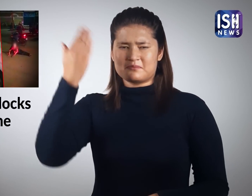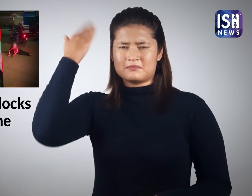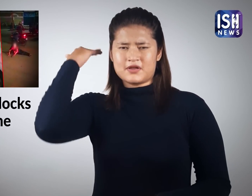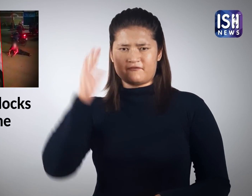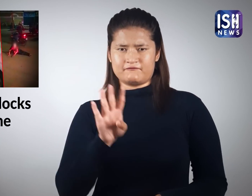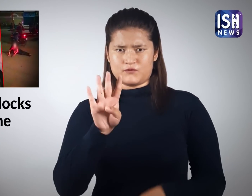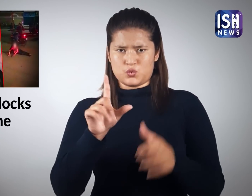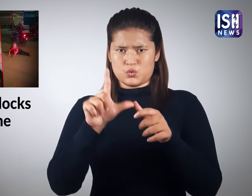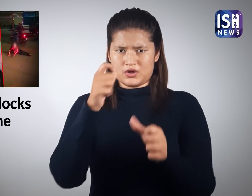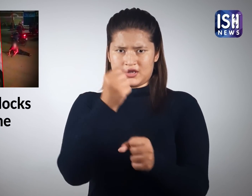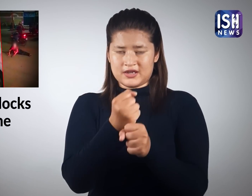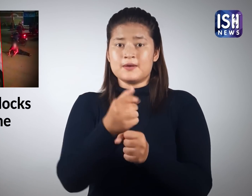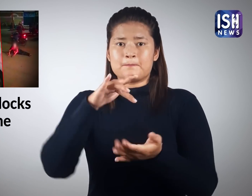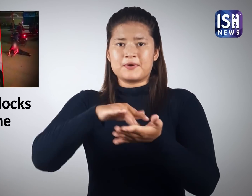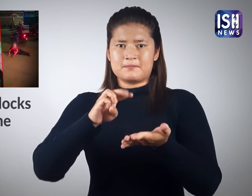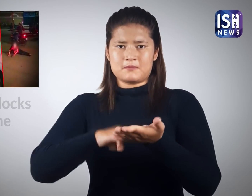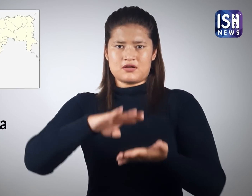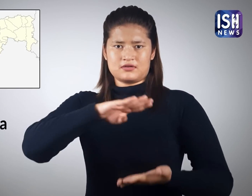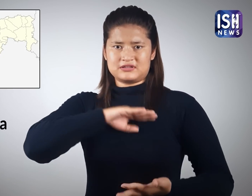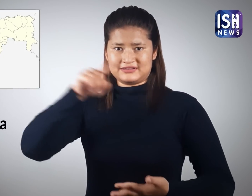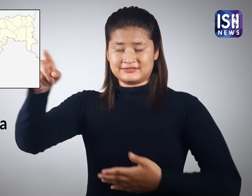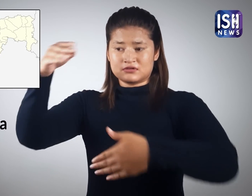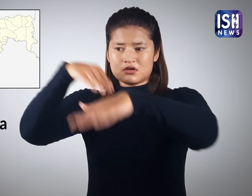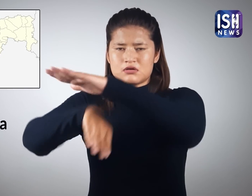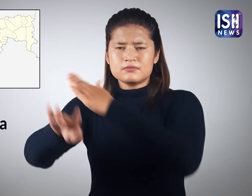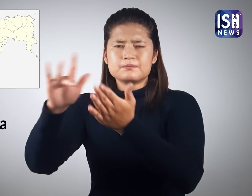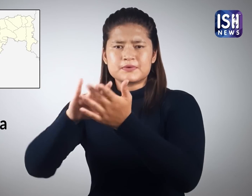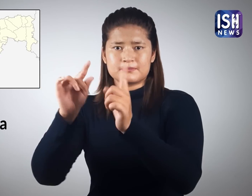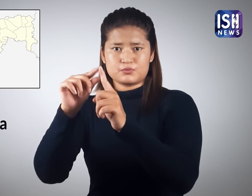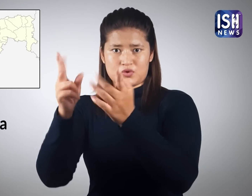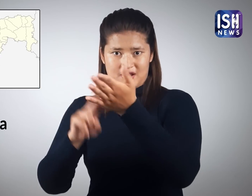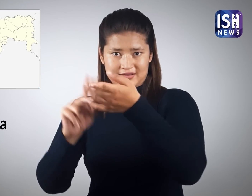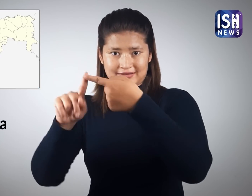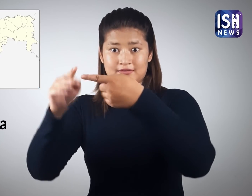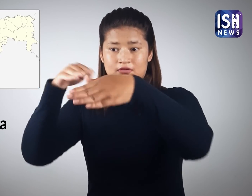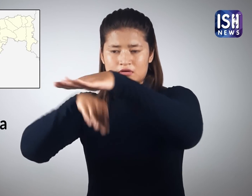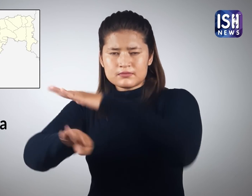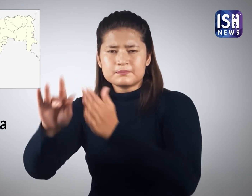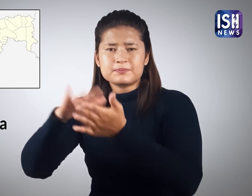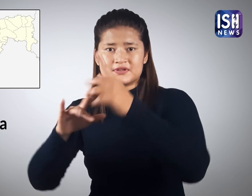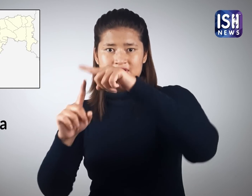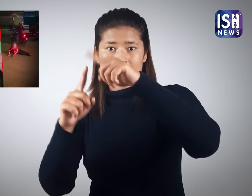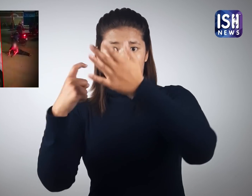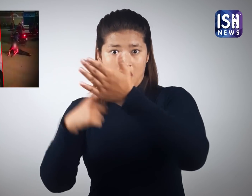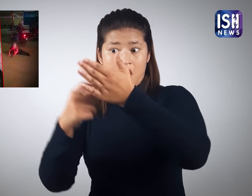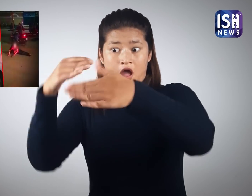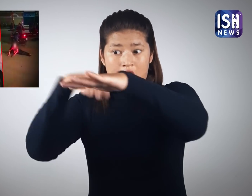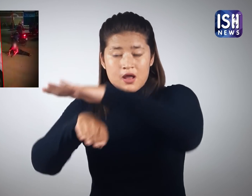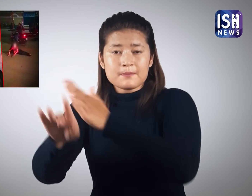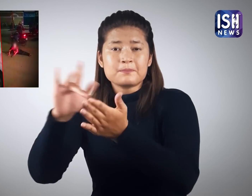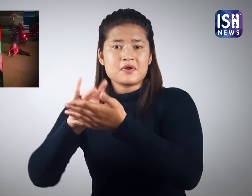4 अगस्ट 2021 को महाराष्ट्रा के पूने में तिलक रोड पर हीराबाग चौक पर